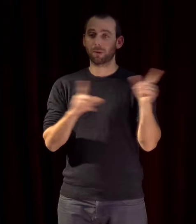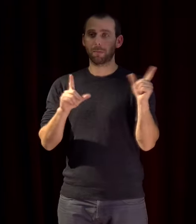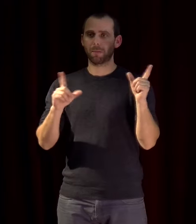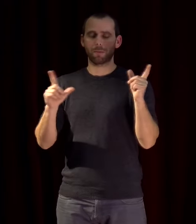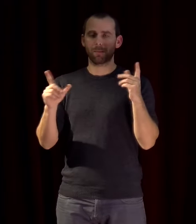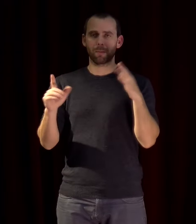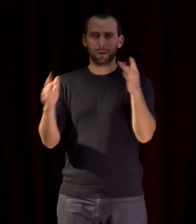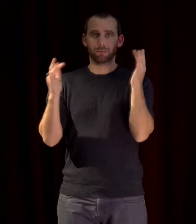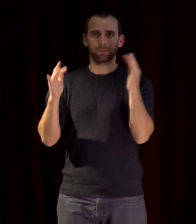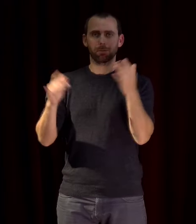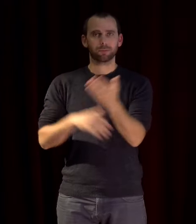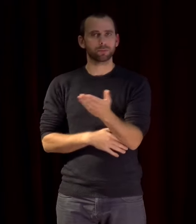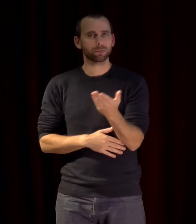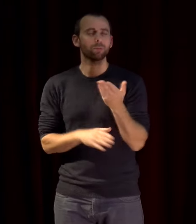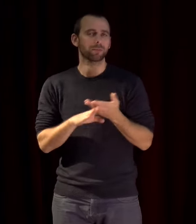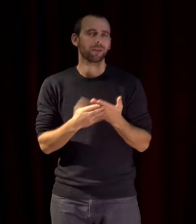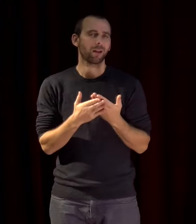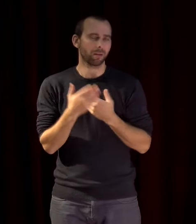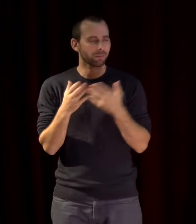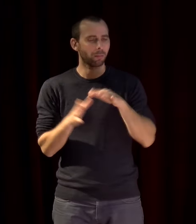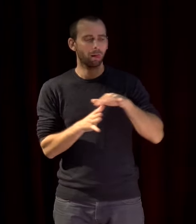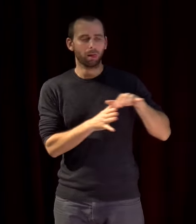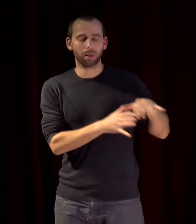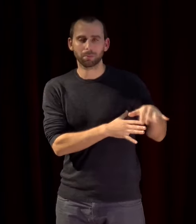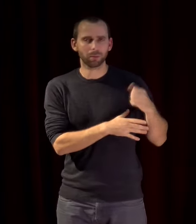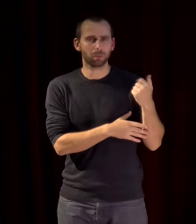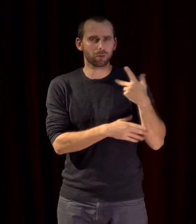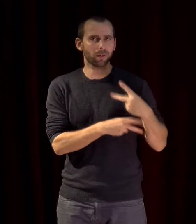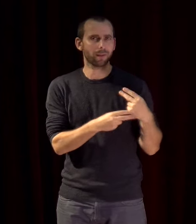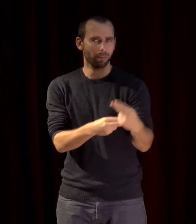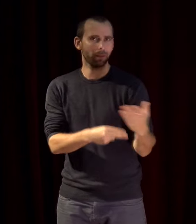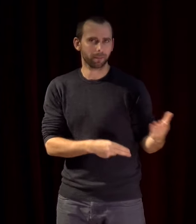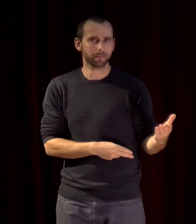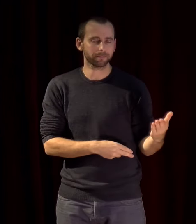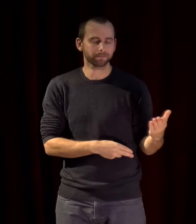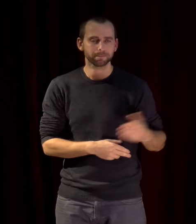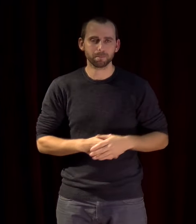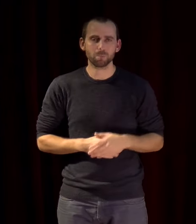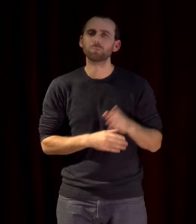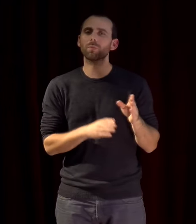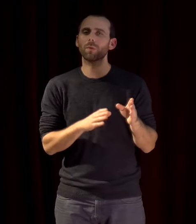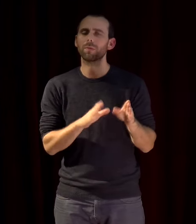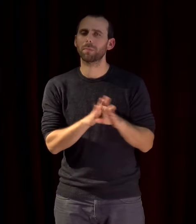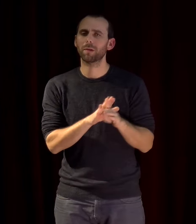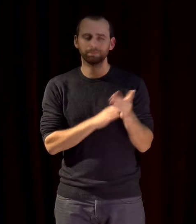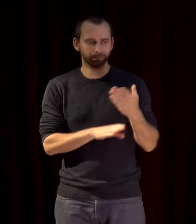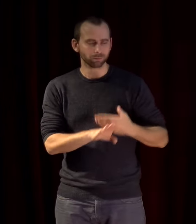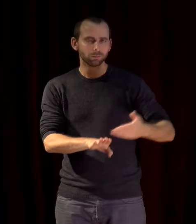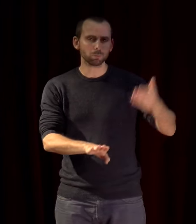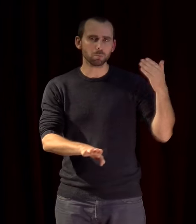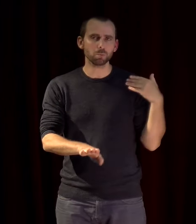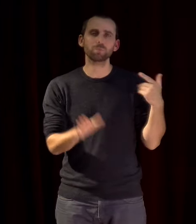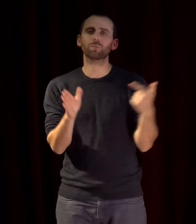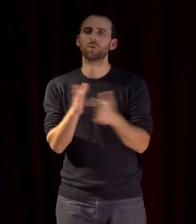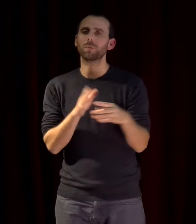mais il faut imaginer que les derniers pour parler sérieux sur cette question palestinienne datent de